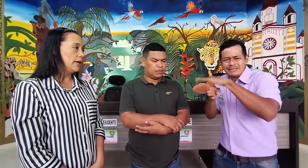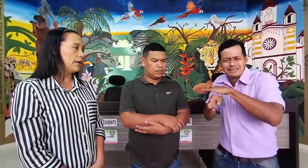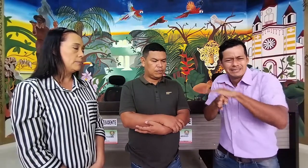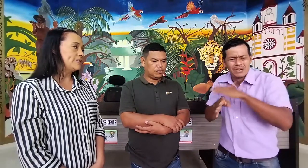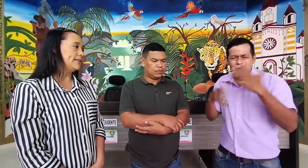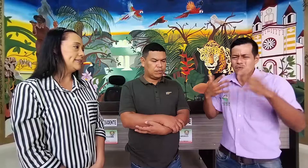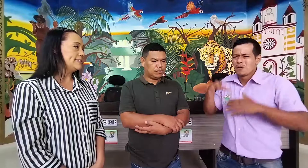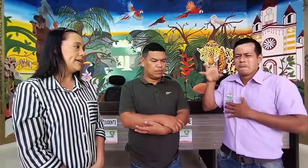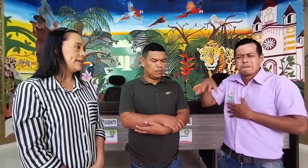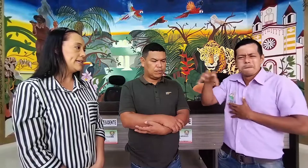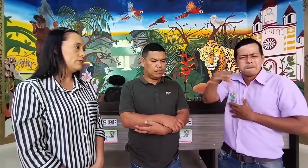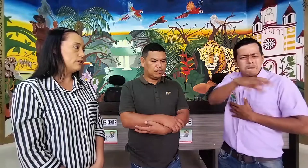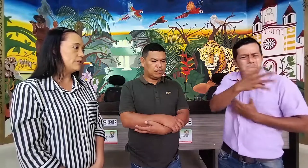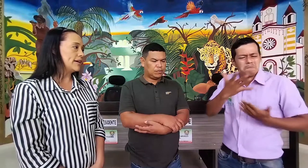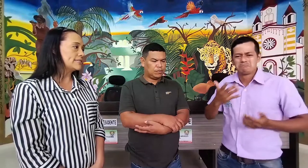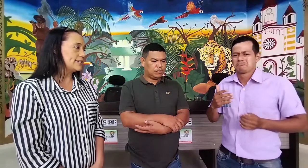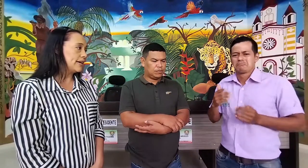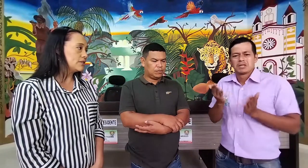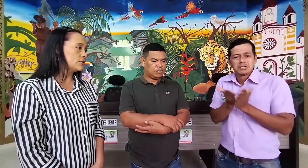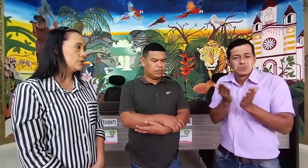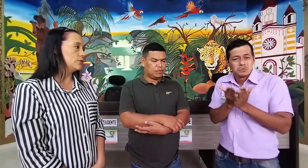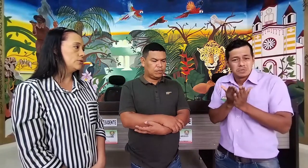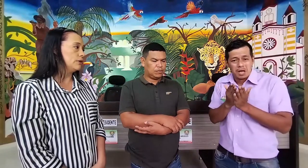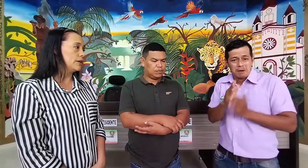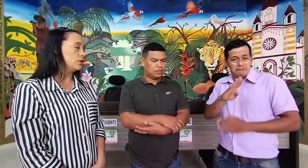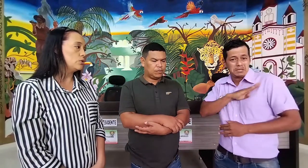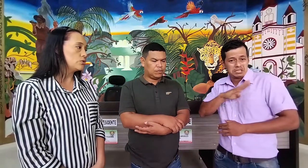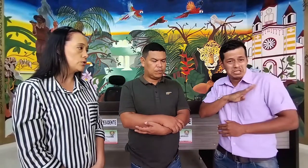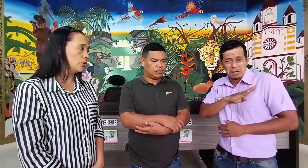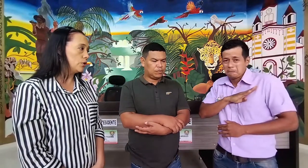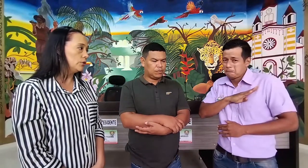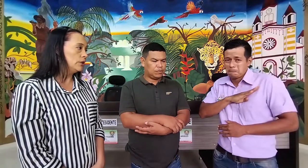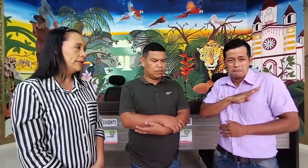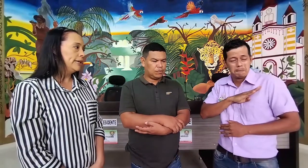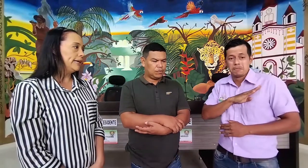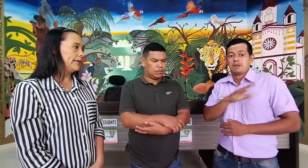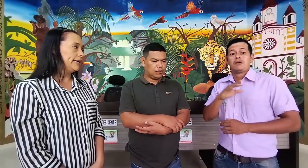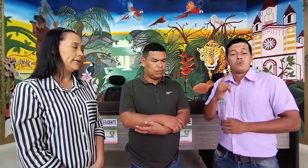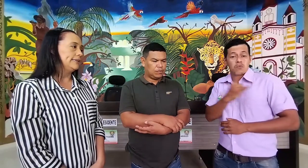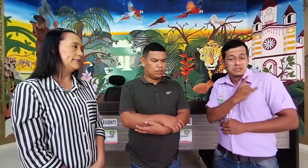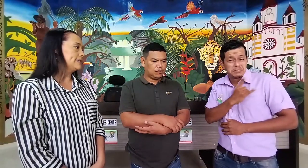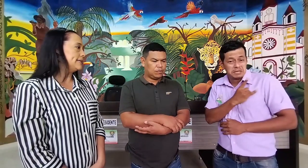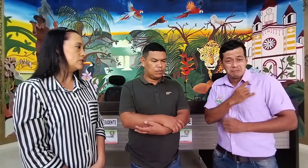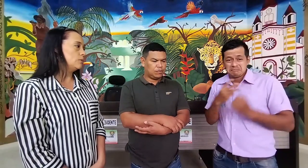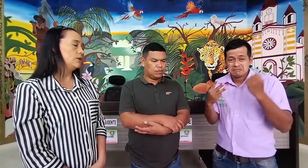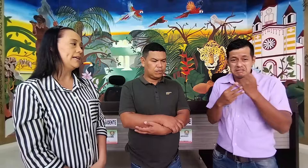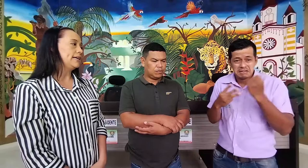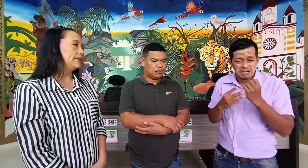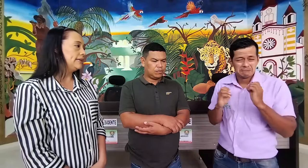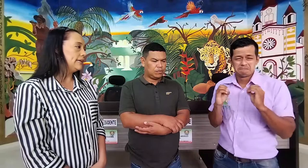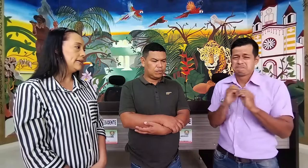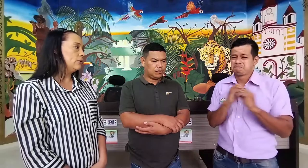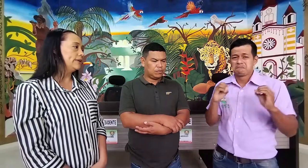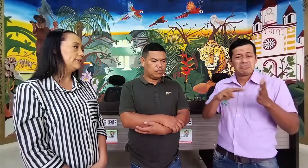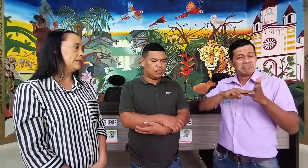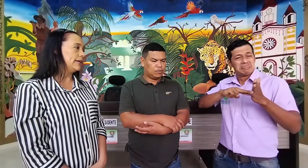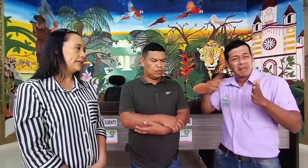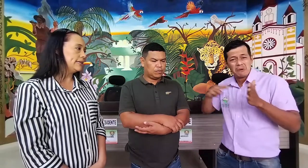pues antes de ella no había acceso, no había inclusión en las entidades como la alcaldía o entidades